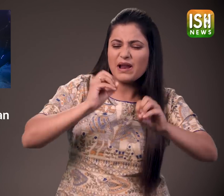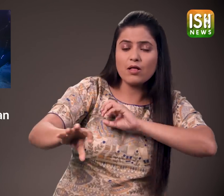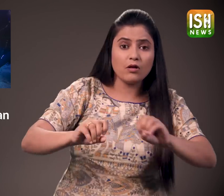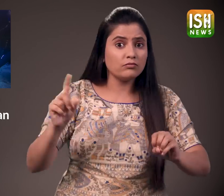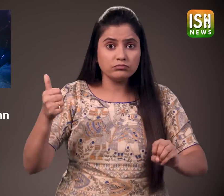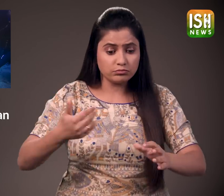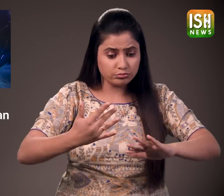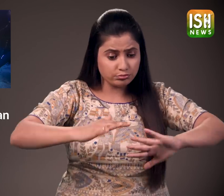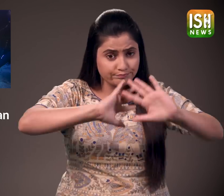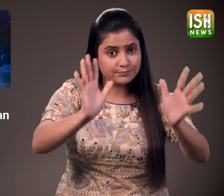था